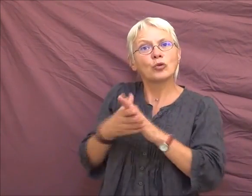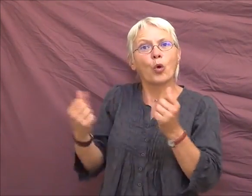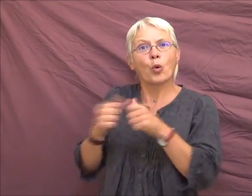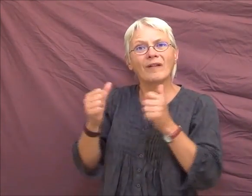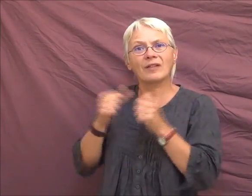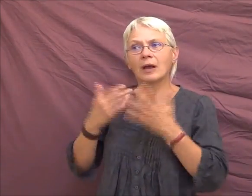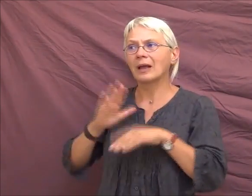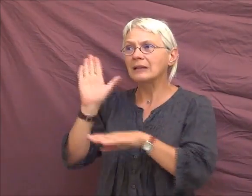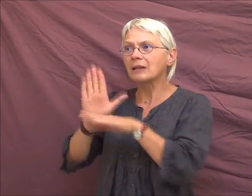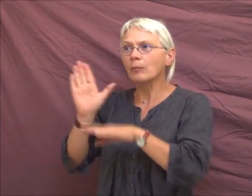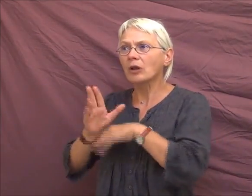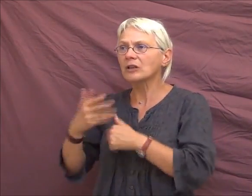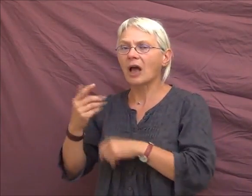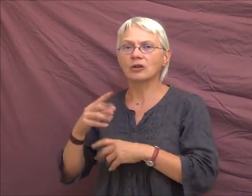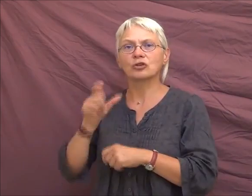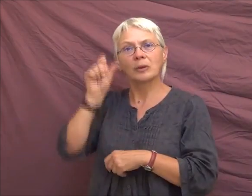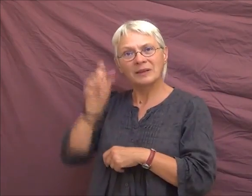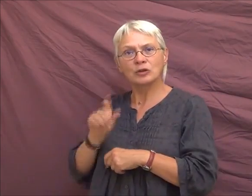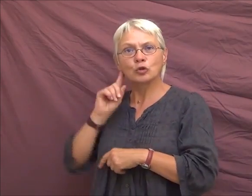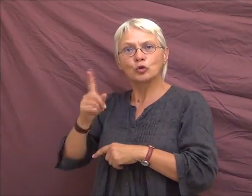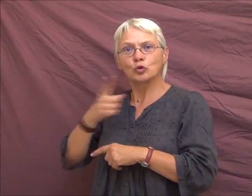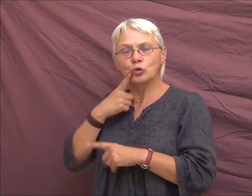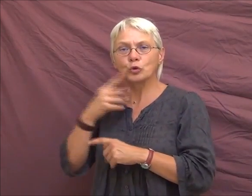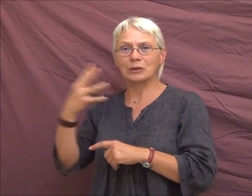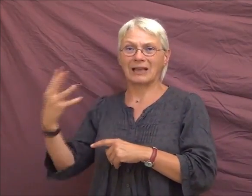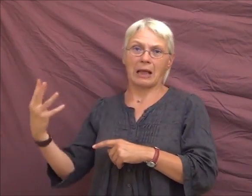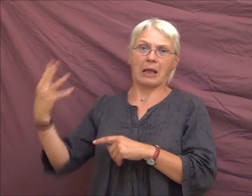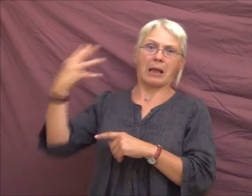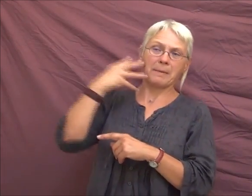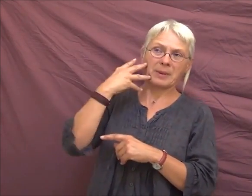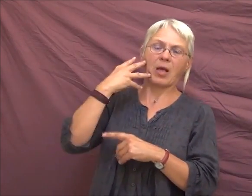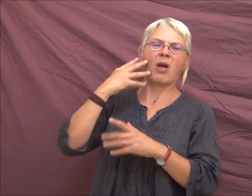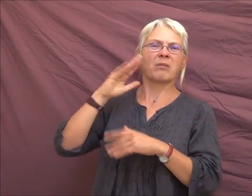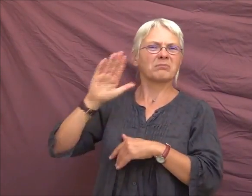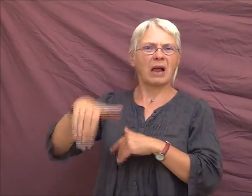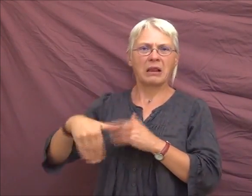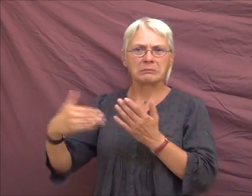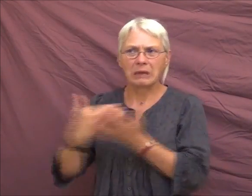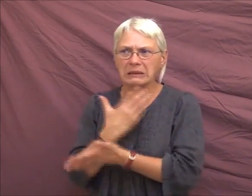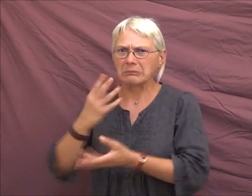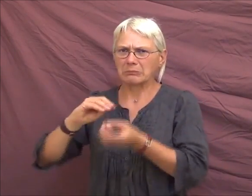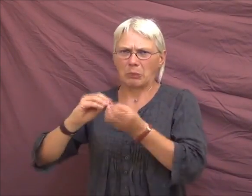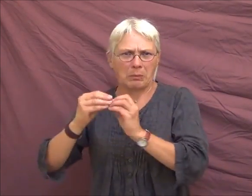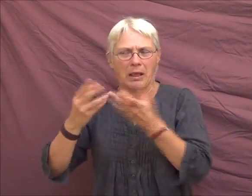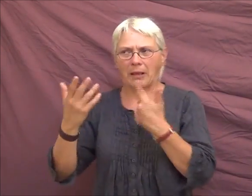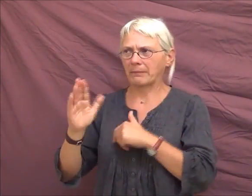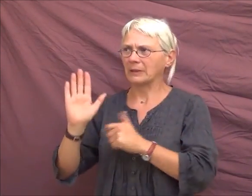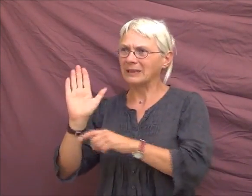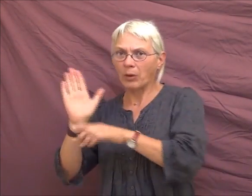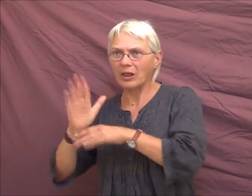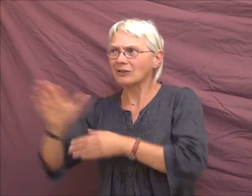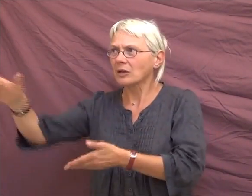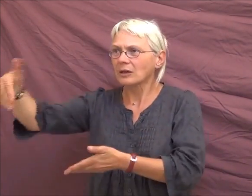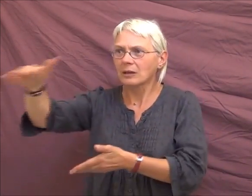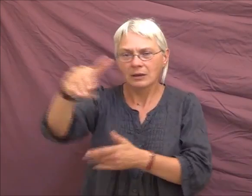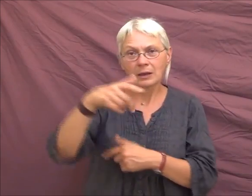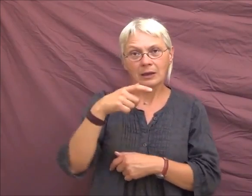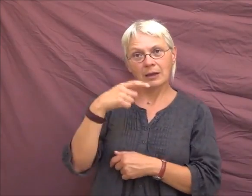qu'il est en train de regrouper tous les témoignages des personnes implantées qui ont eu des galères. Donc, lui-même, le président,